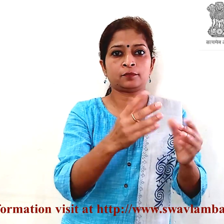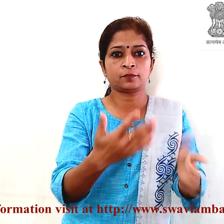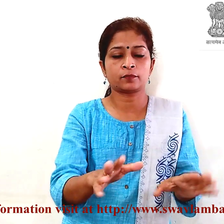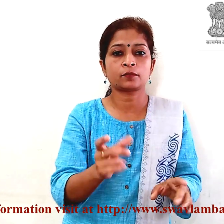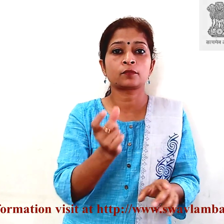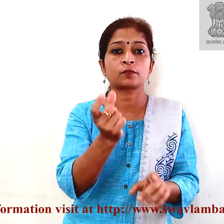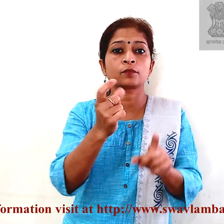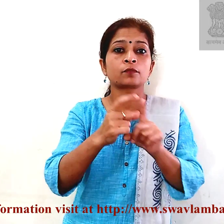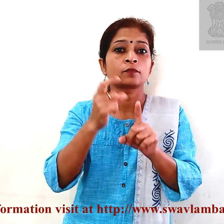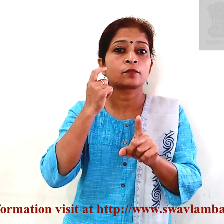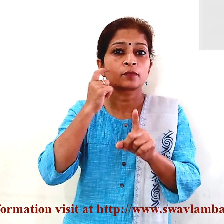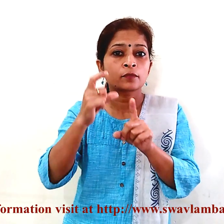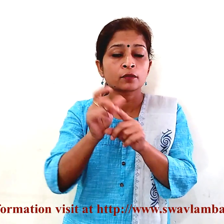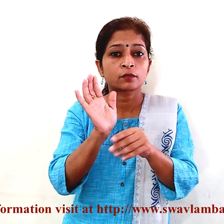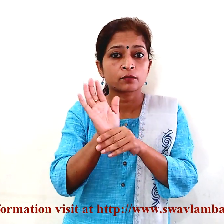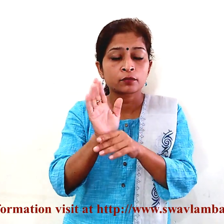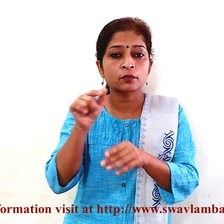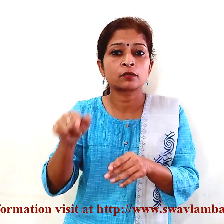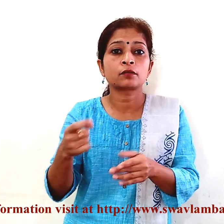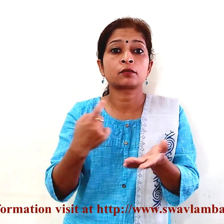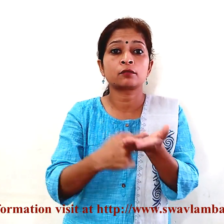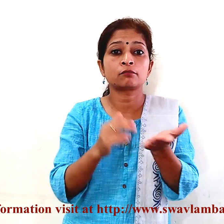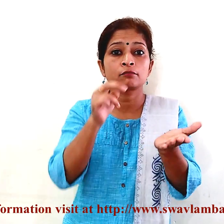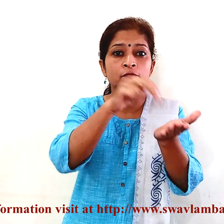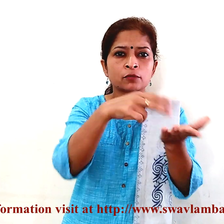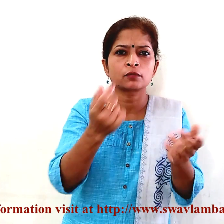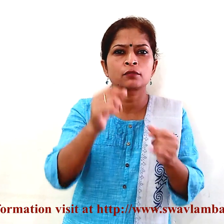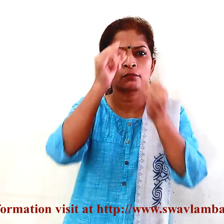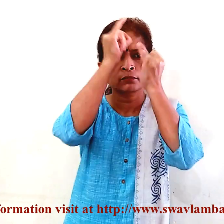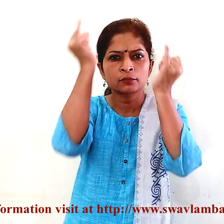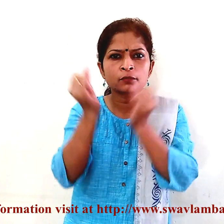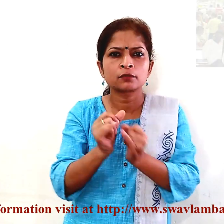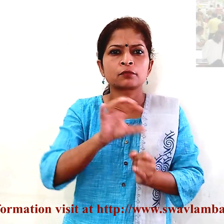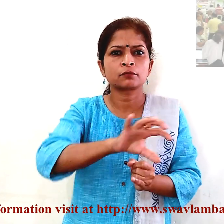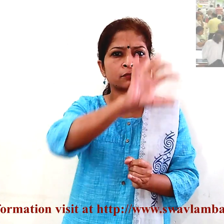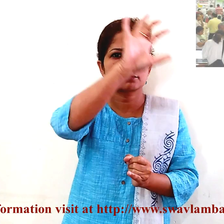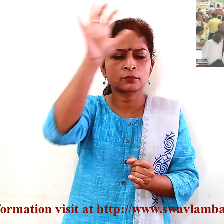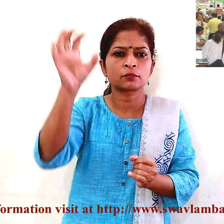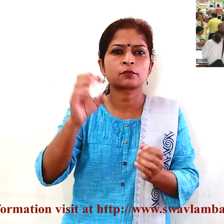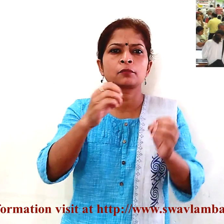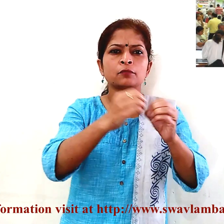आईडी कार के लिए रेजिस्टेशन का कार्य देश भर में ब्लॉक वाइज कैम्प लगाकर किया जाएगा।